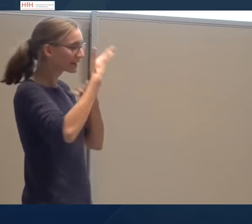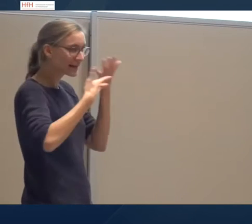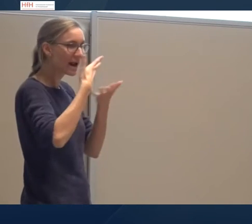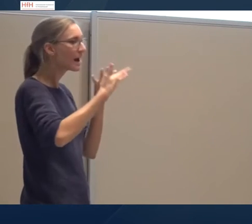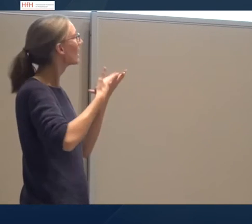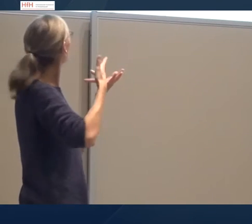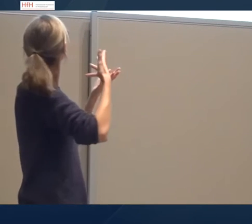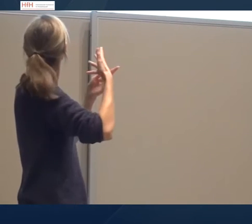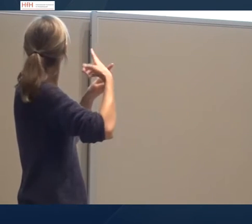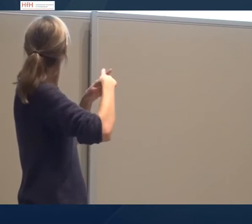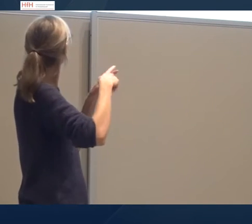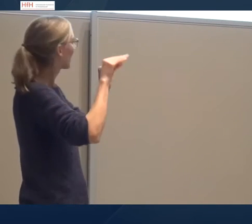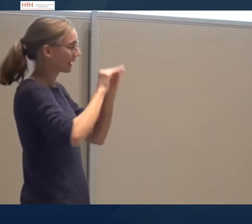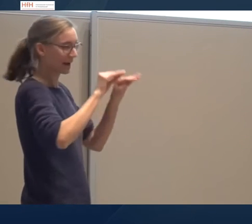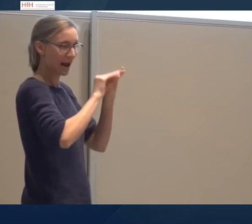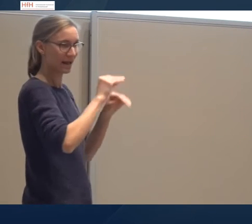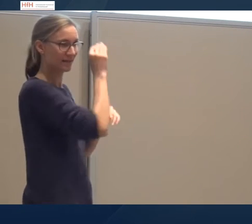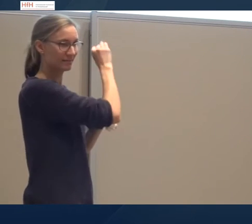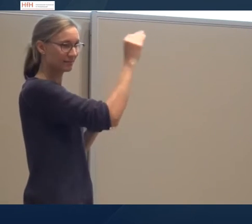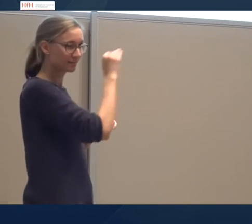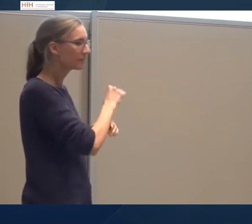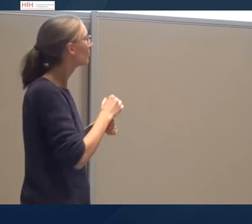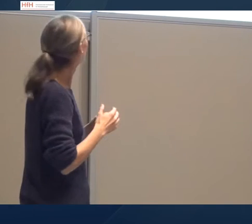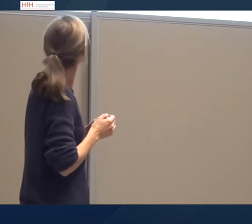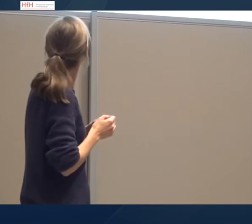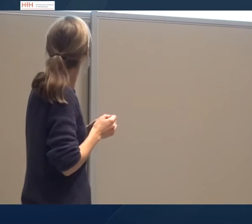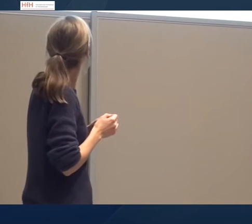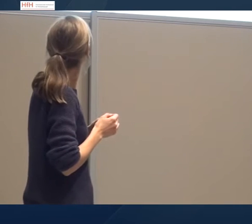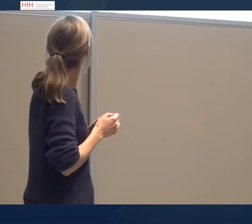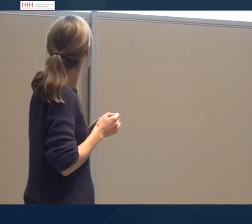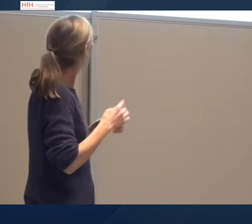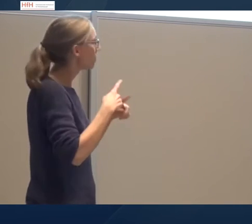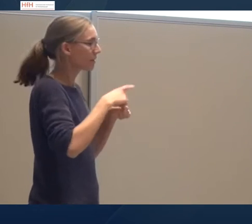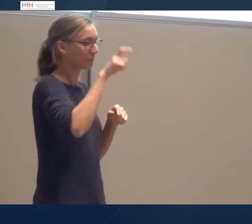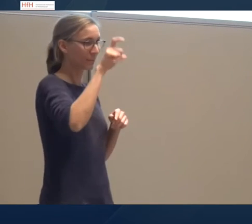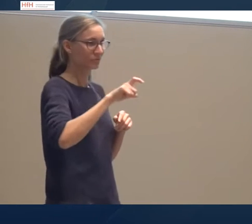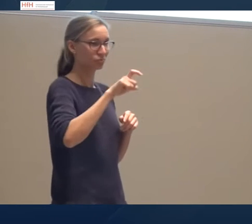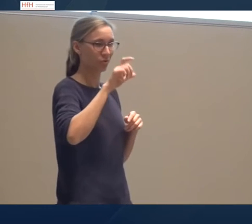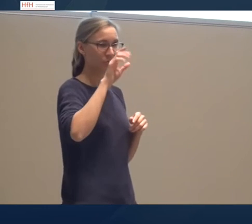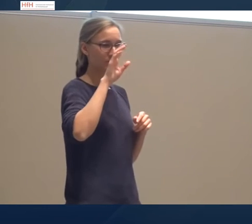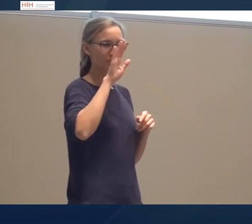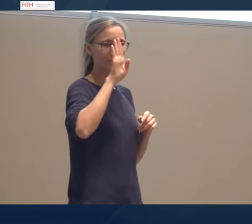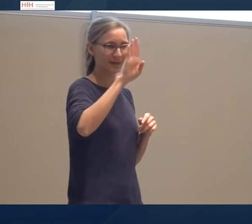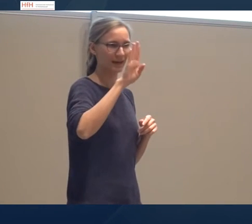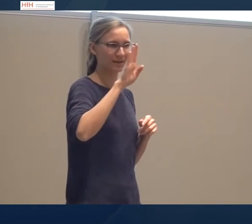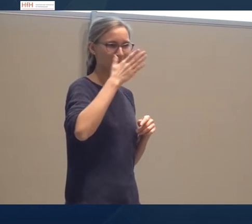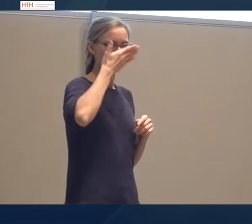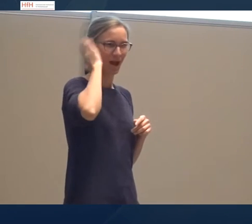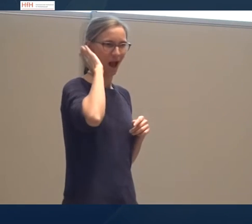Das sieht man hier auf der Folie. Person B, blau markiert, taucht in